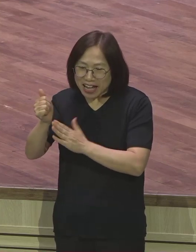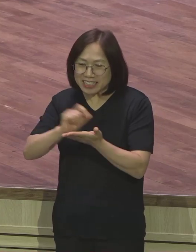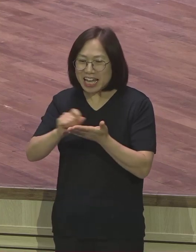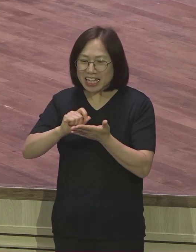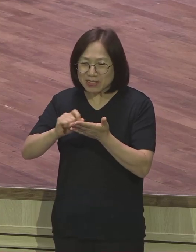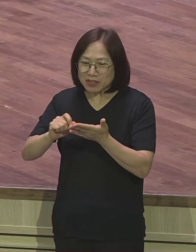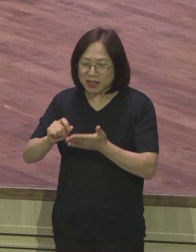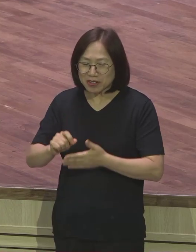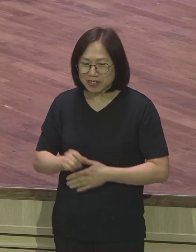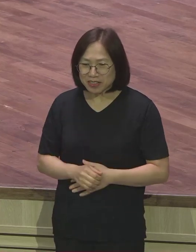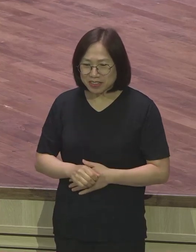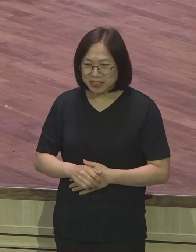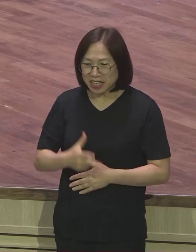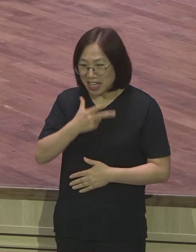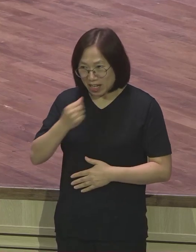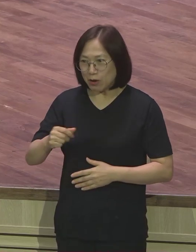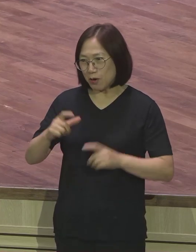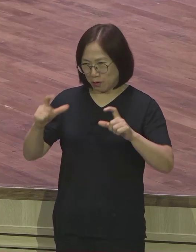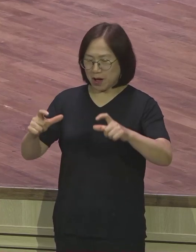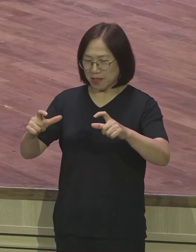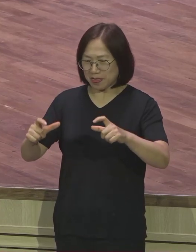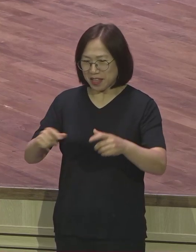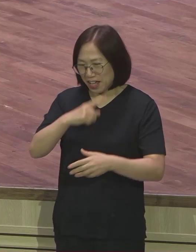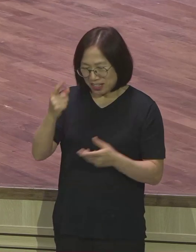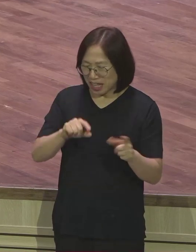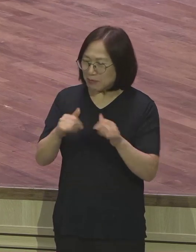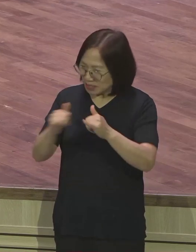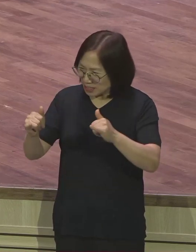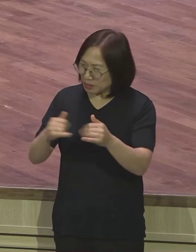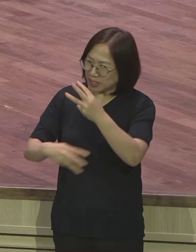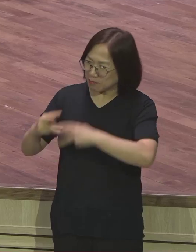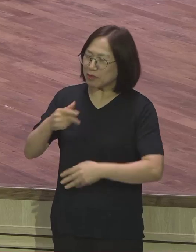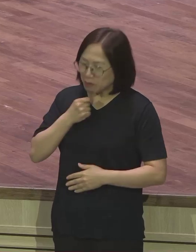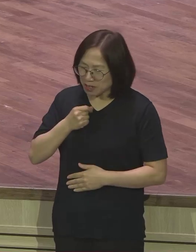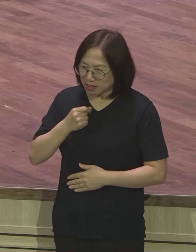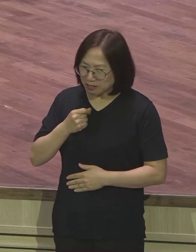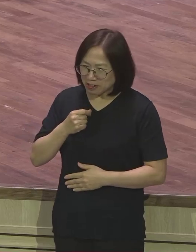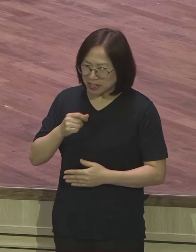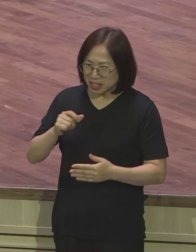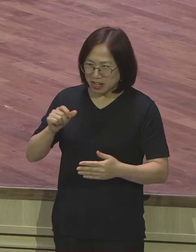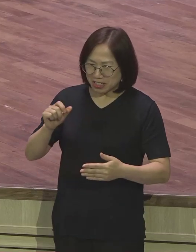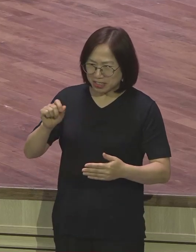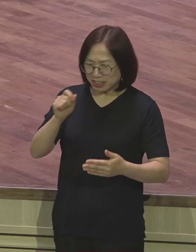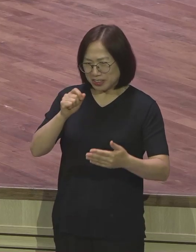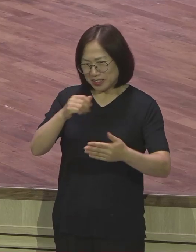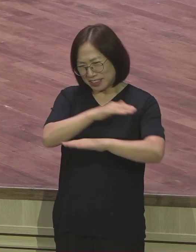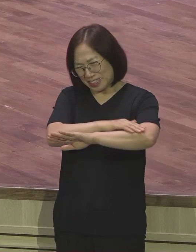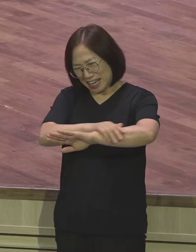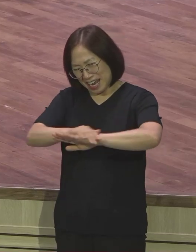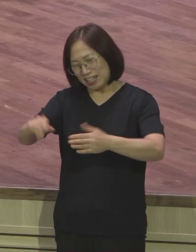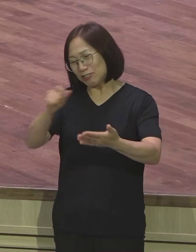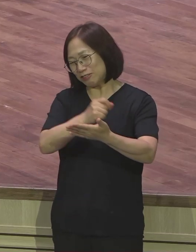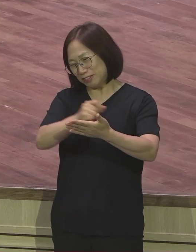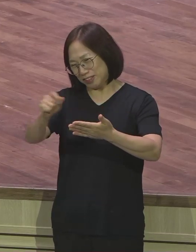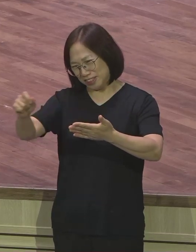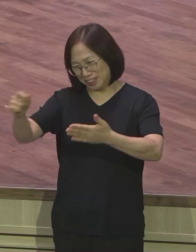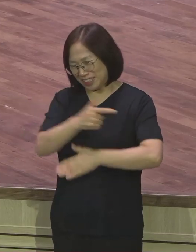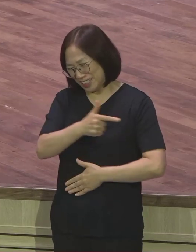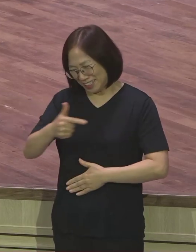영어권 다민족 랩몬트를 원한다라고 아주 굵은 글씨로 잘 보이게끔 이러한